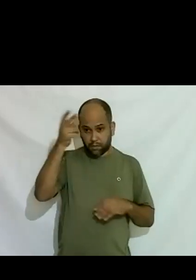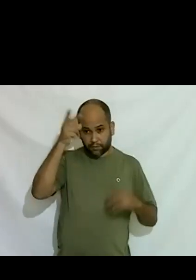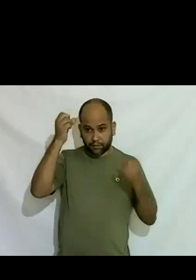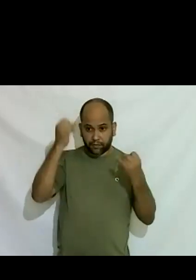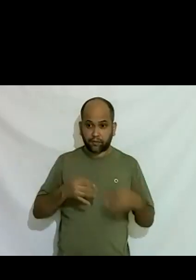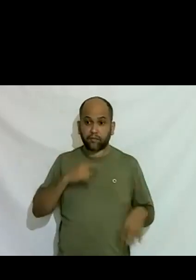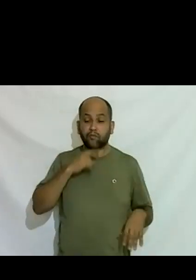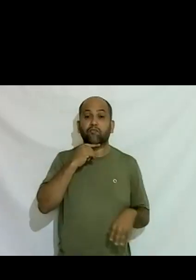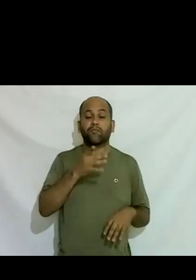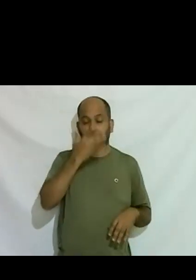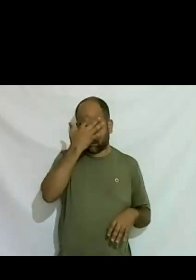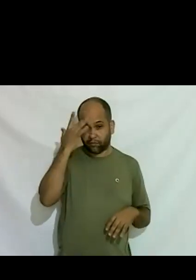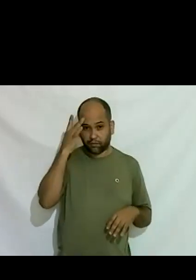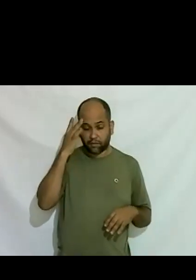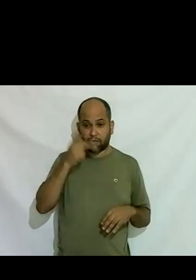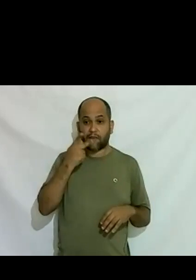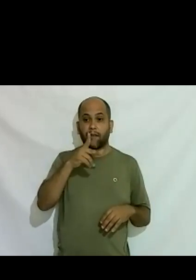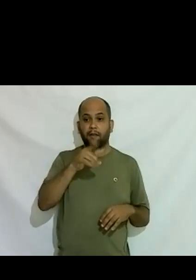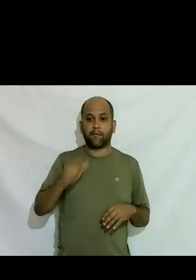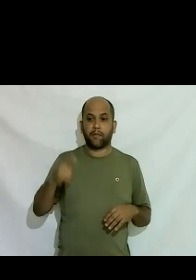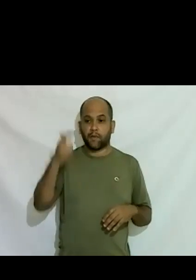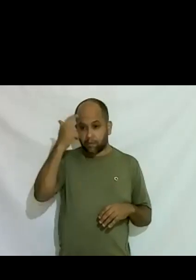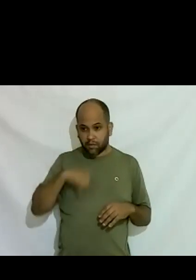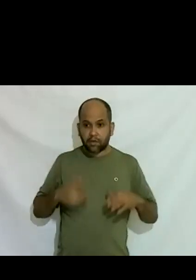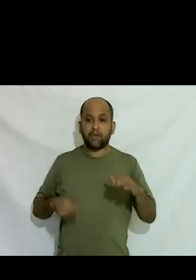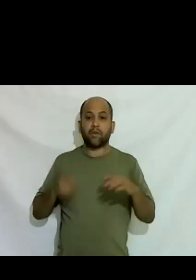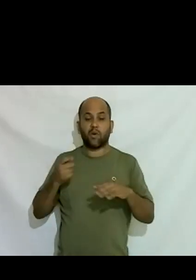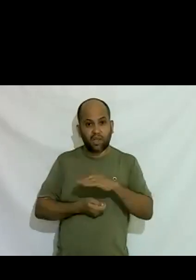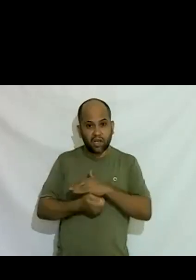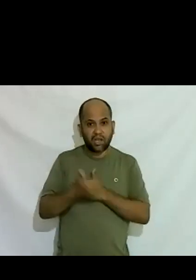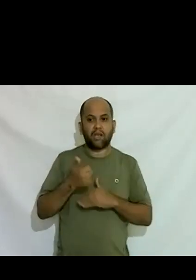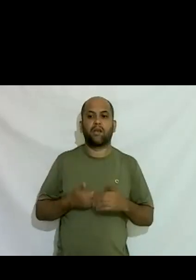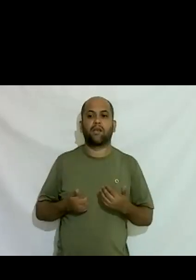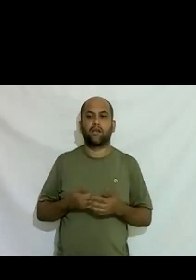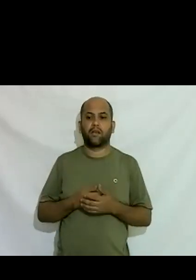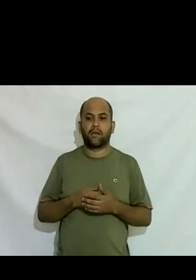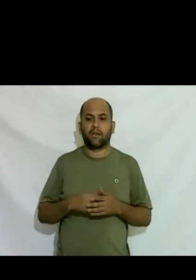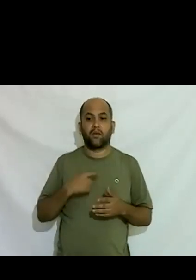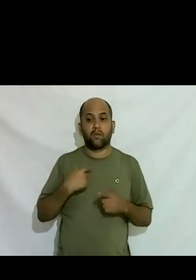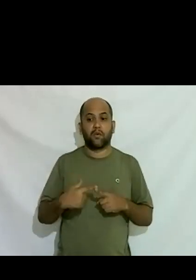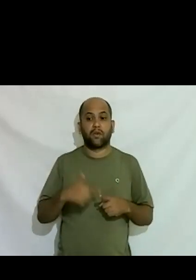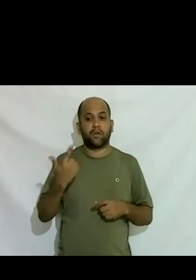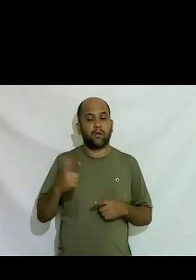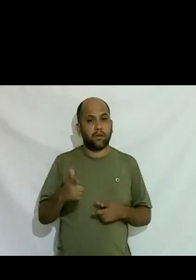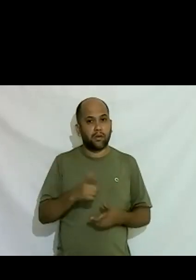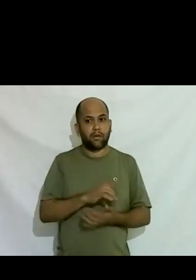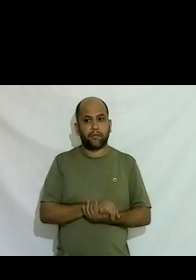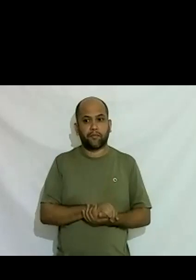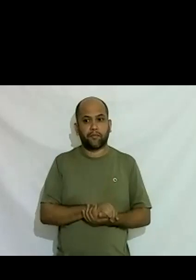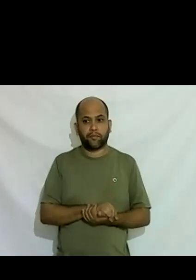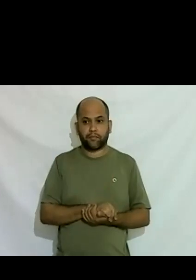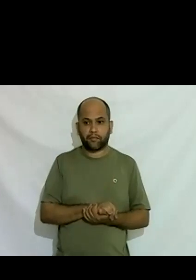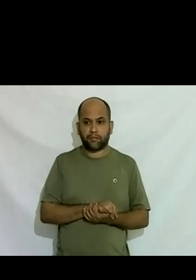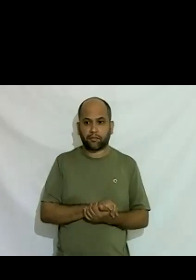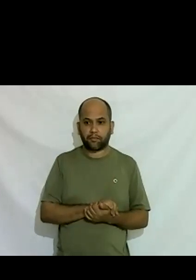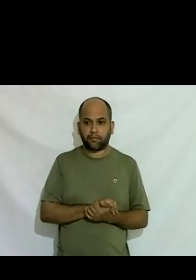encontrem uma pessoa que fale mal de mim que eu enganei que eu passei a pena que eu fui desonesta qualquer coisa assim que eu não tenho né e pago um